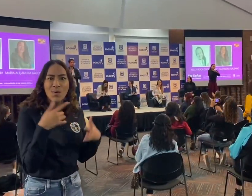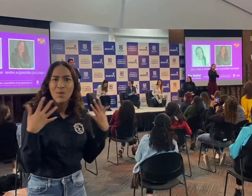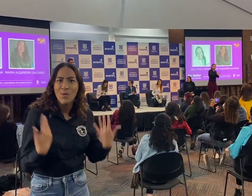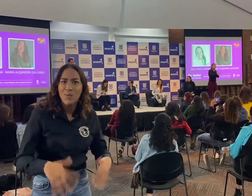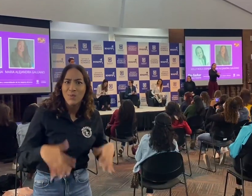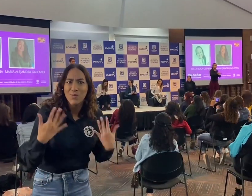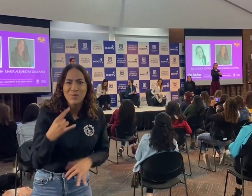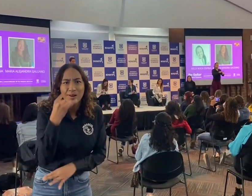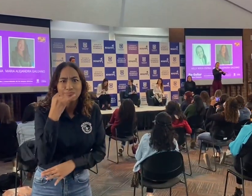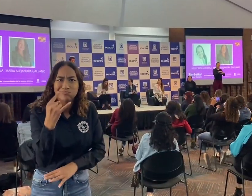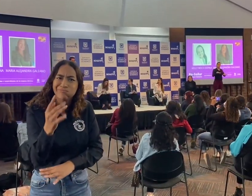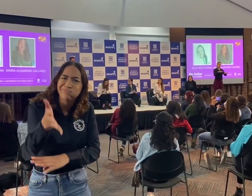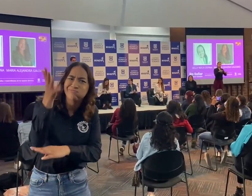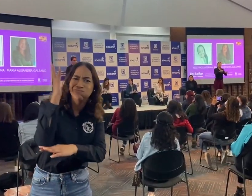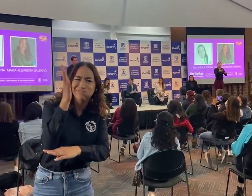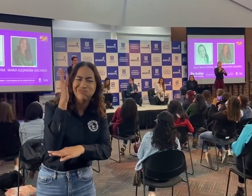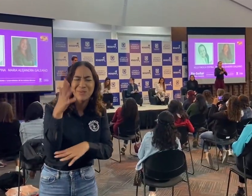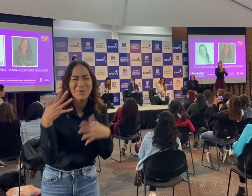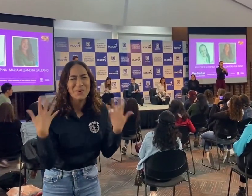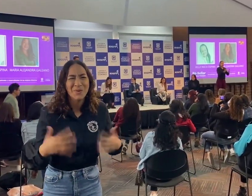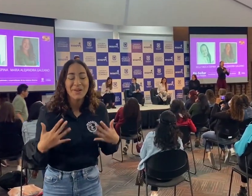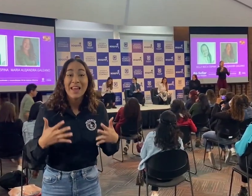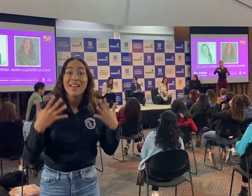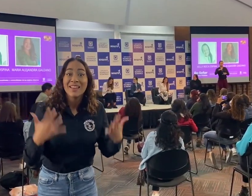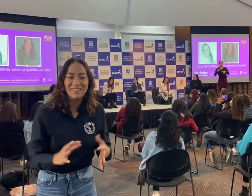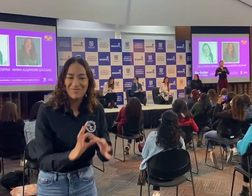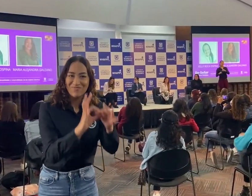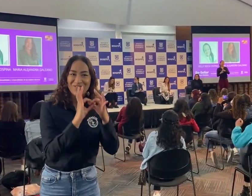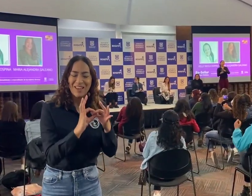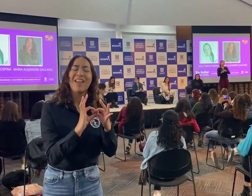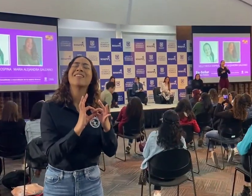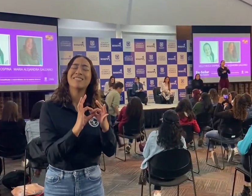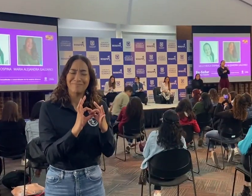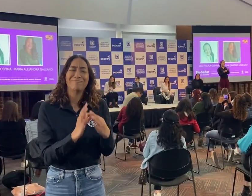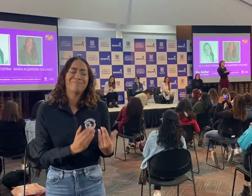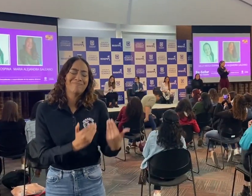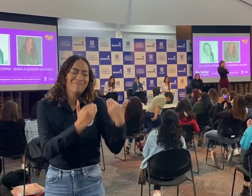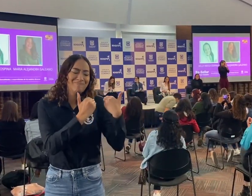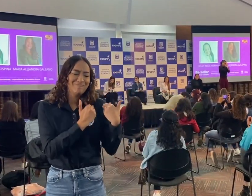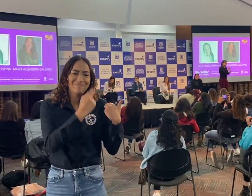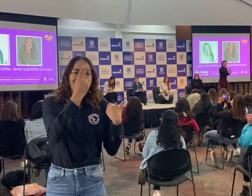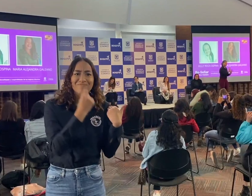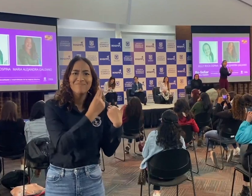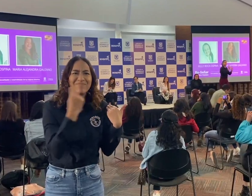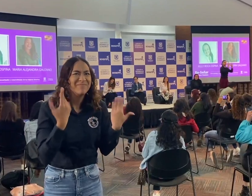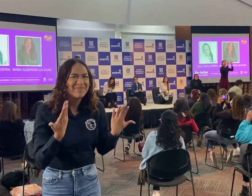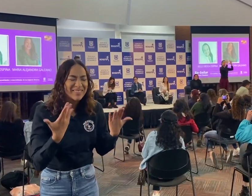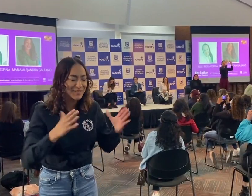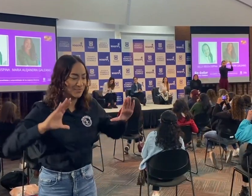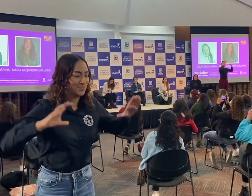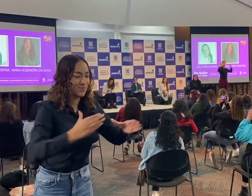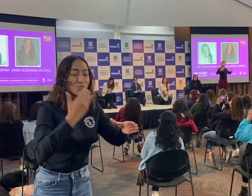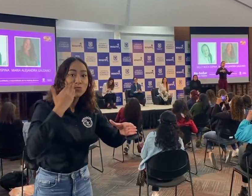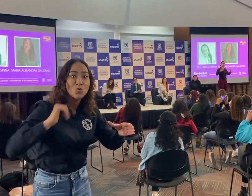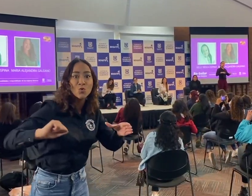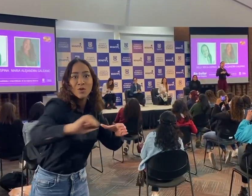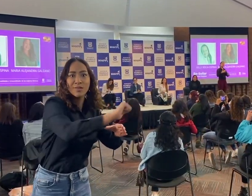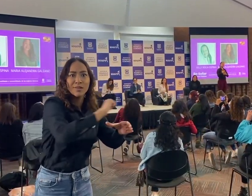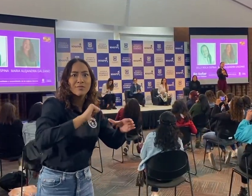¡Qué panel tan interesante! Desde FENASCOL, en este espacio nos hemos comprometido a crear la